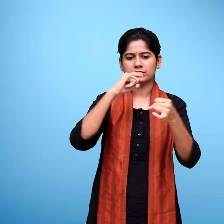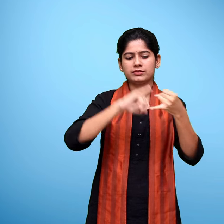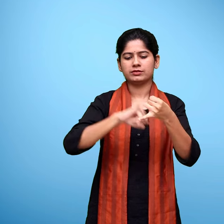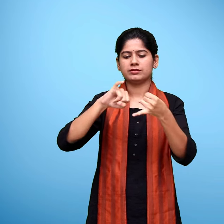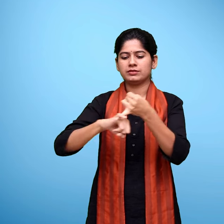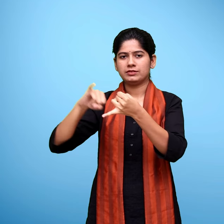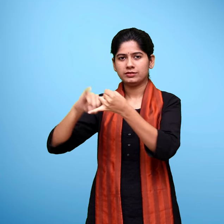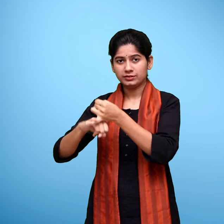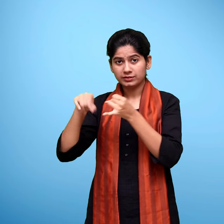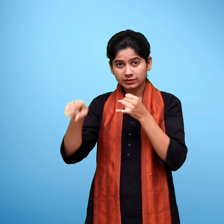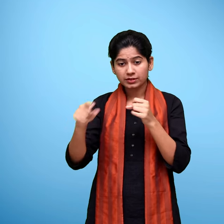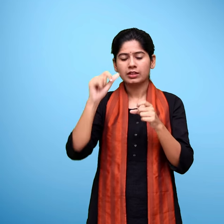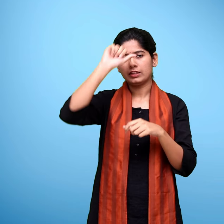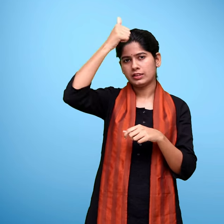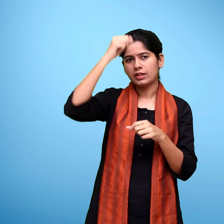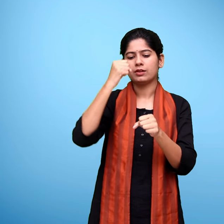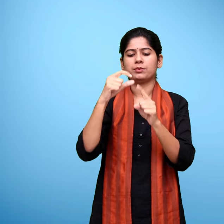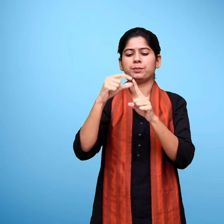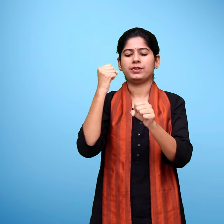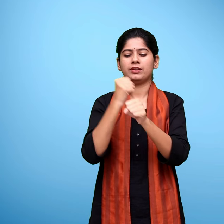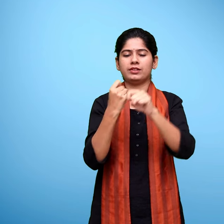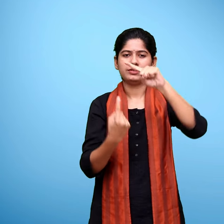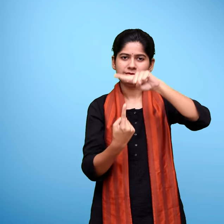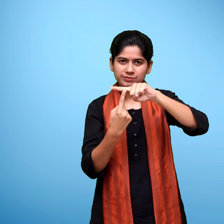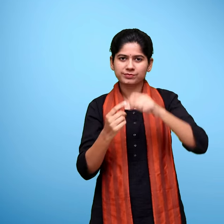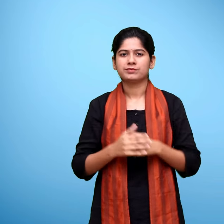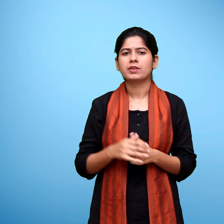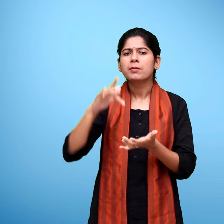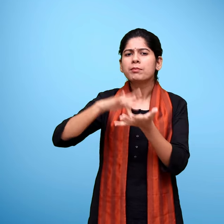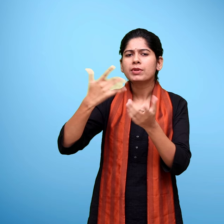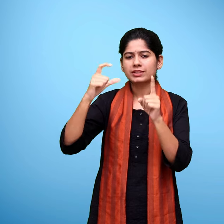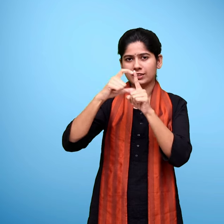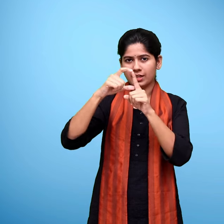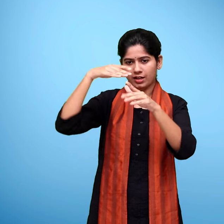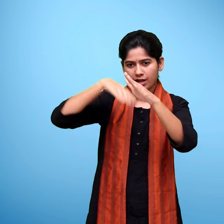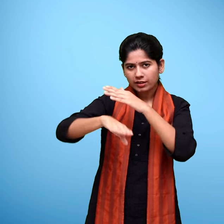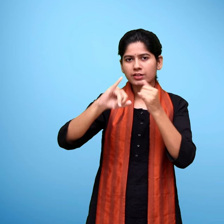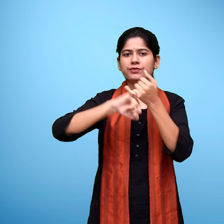राजकिय वरिष्ट माध्यमिक विद्यालय सी ब्लोक संगम विहार दिल्ली